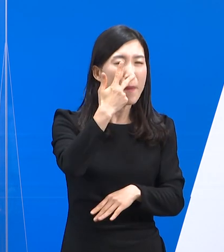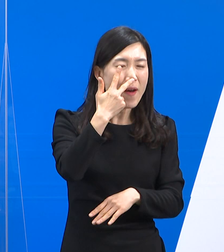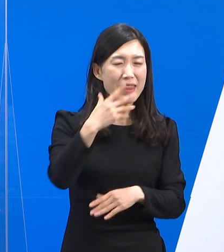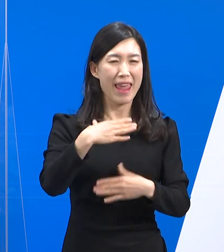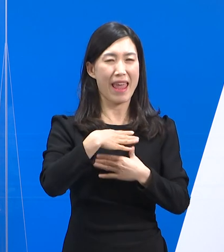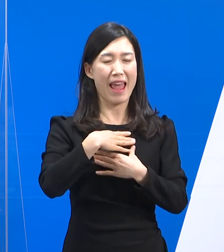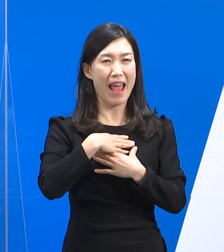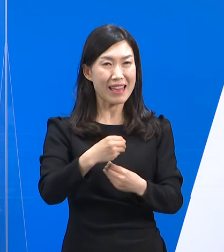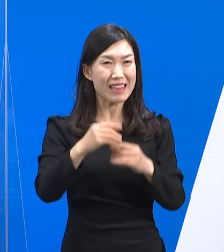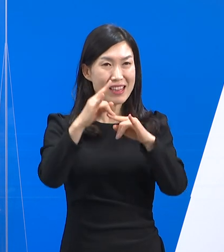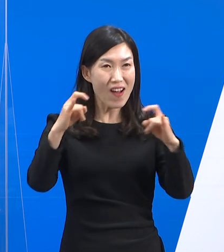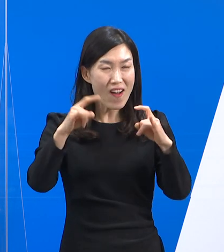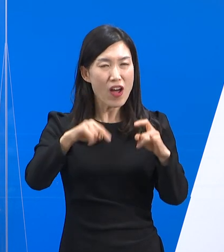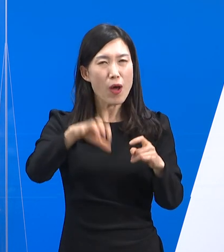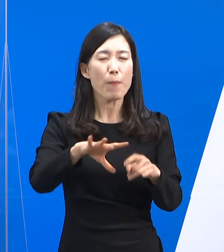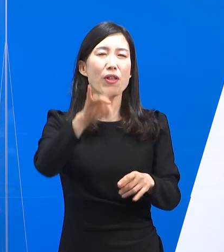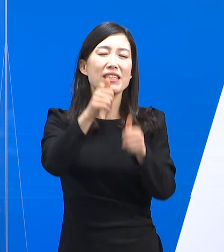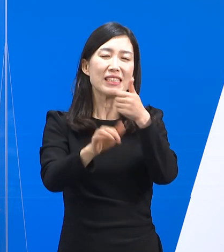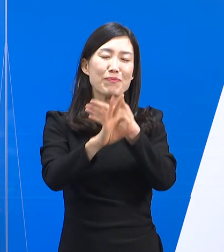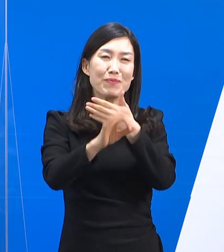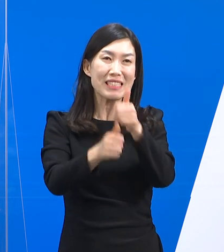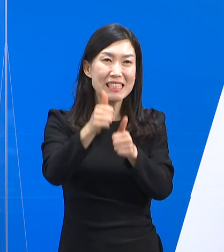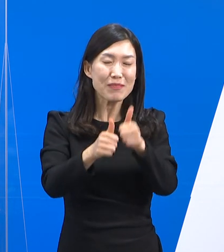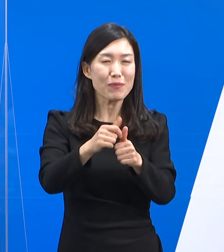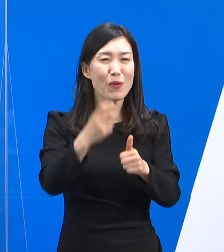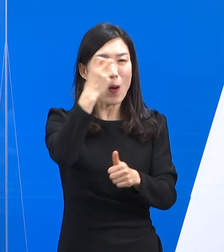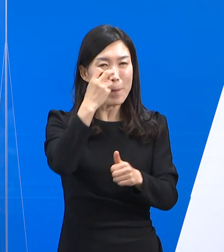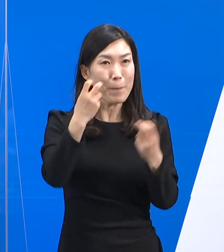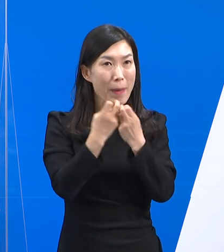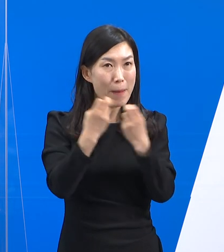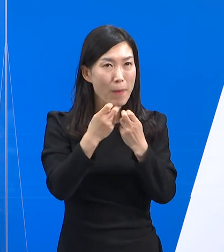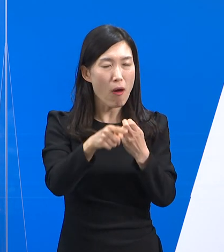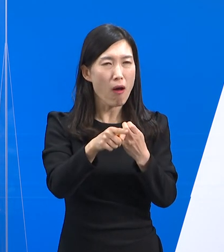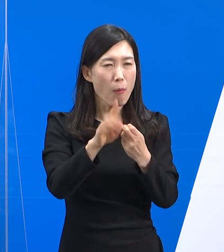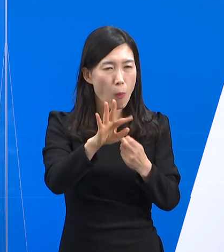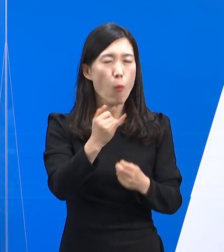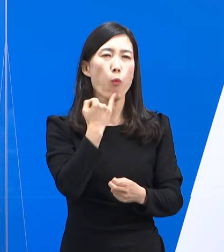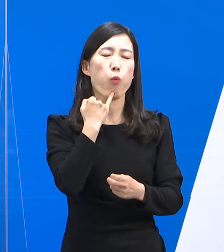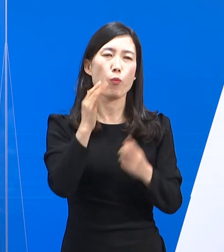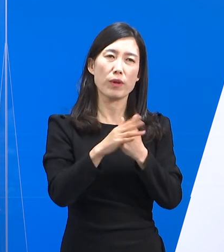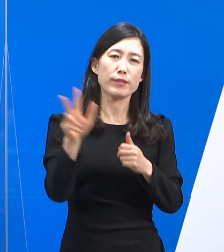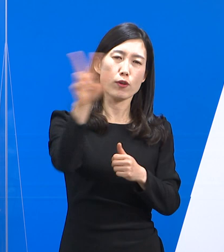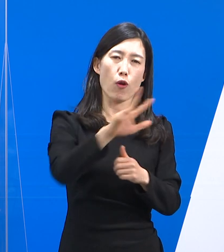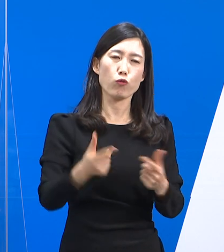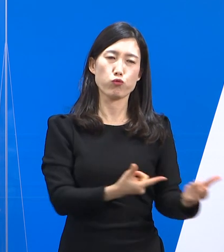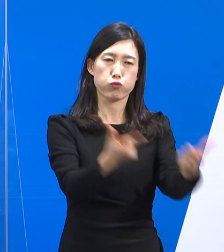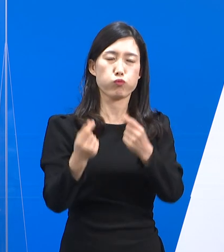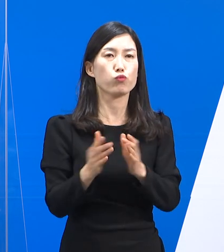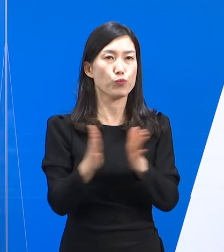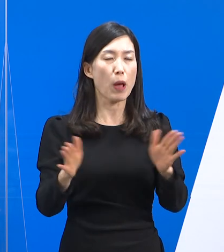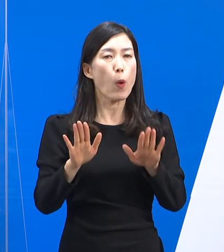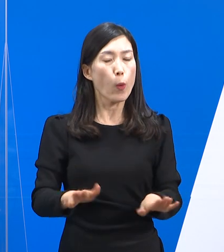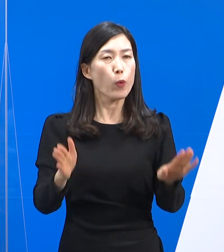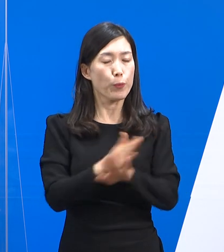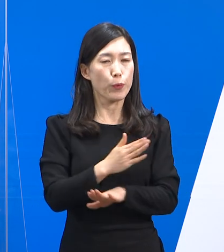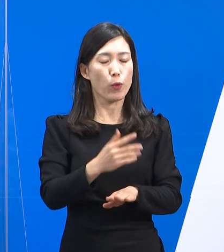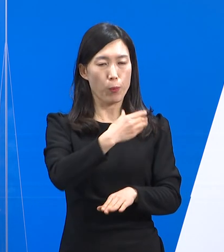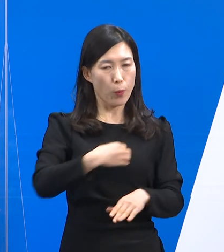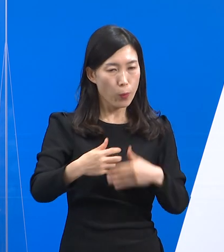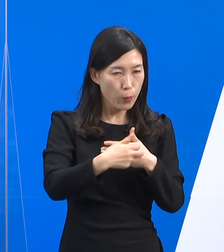운영되던 오미크론 유행 대비 검사치료체계 전환이 오늘부터 전국적으로 확대됩니다. 오늘부터 보건소